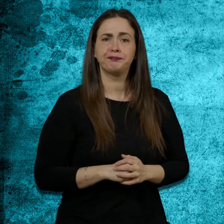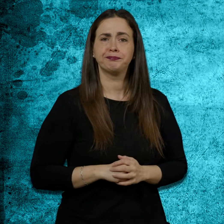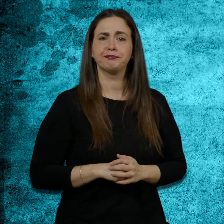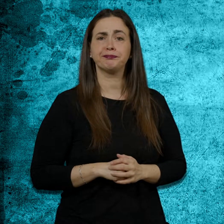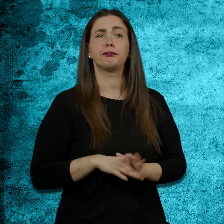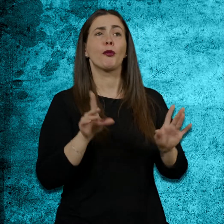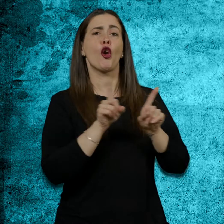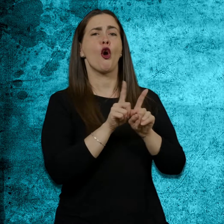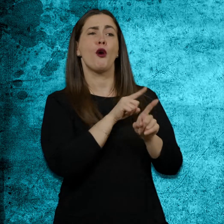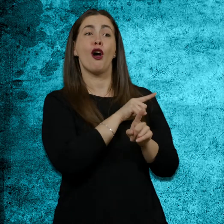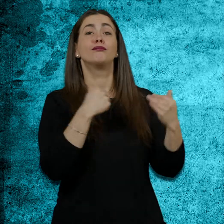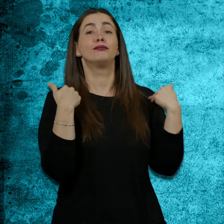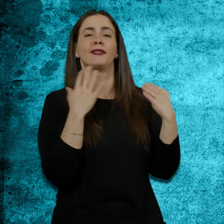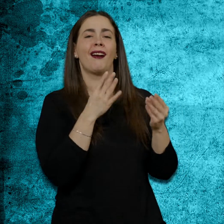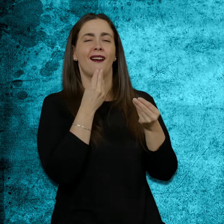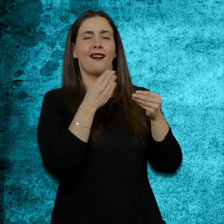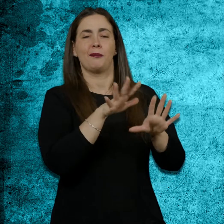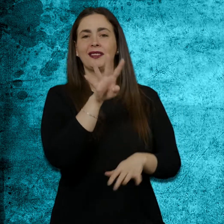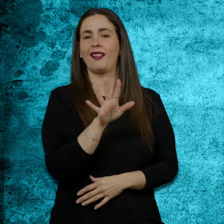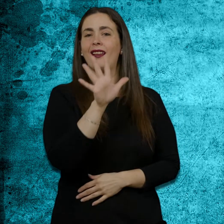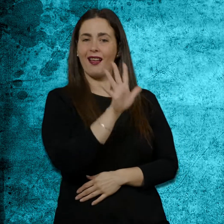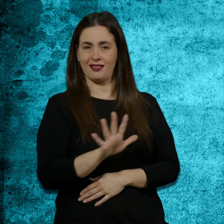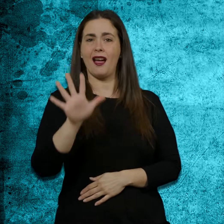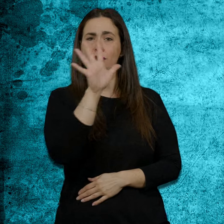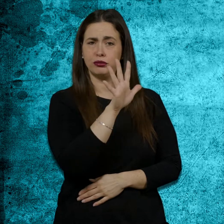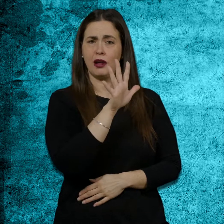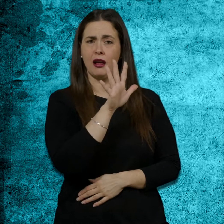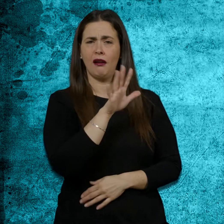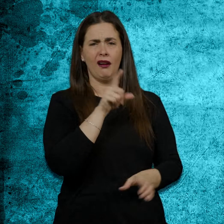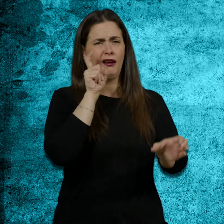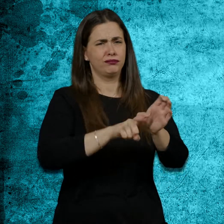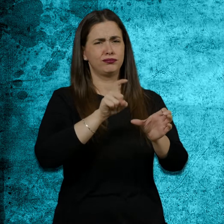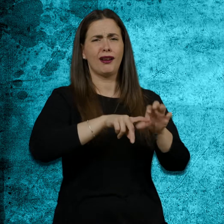Va participar, a més, en nombroses iniciatives, fòrums, conferències, tallers...